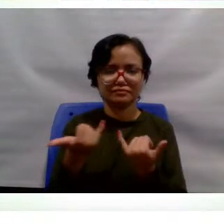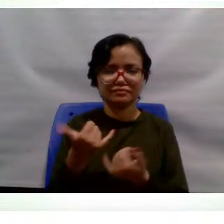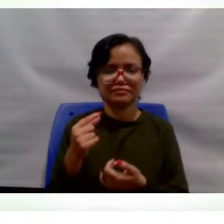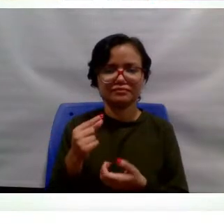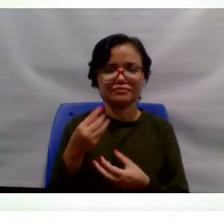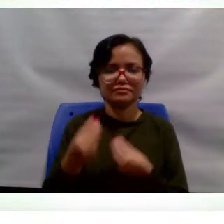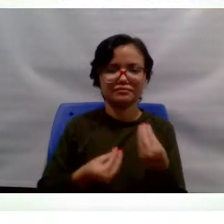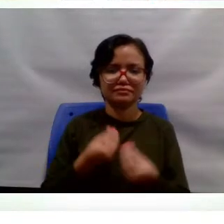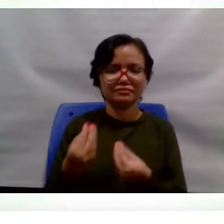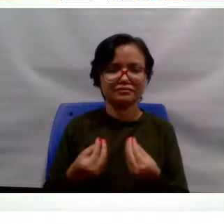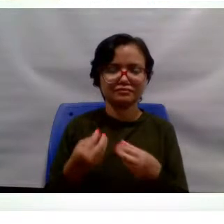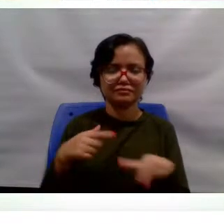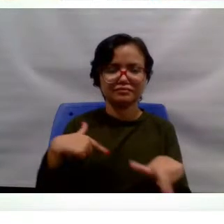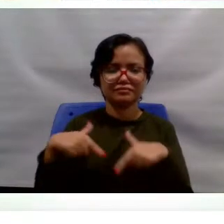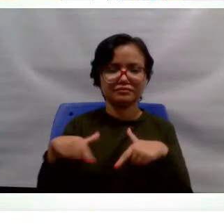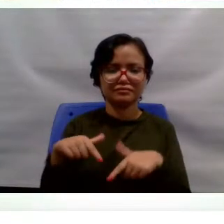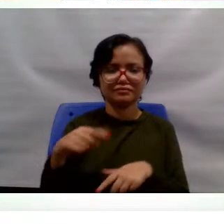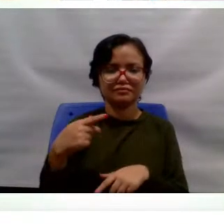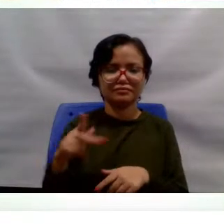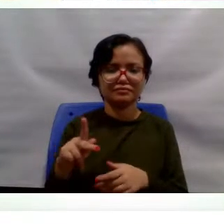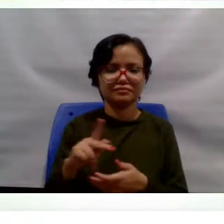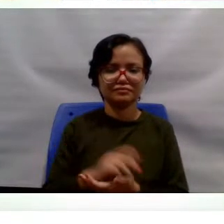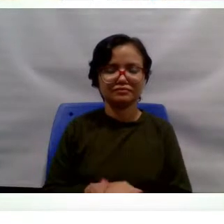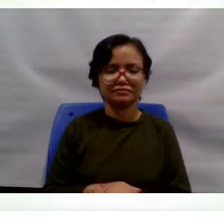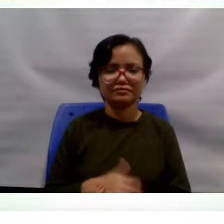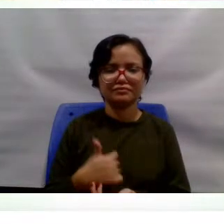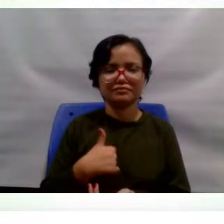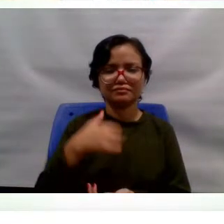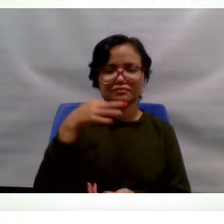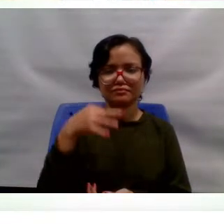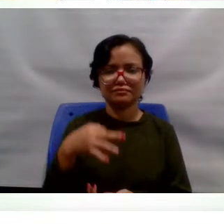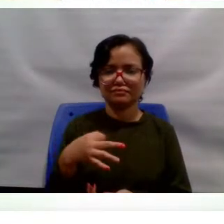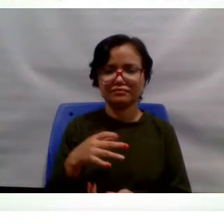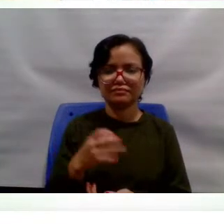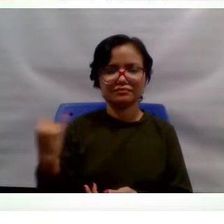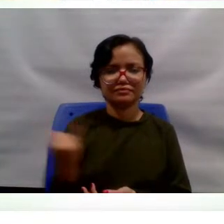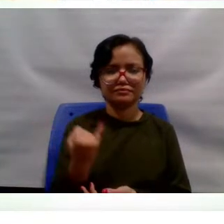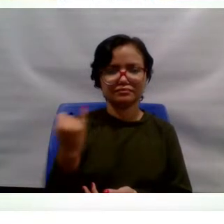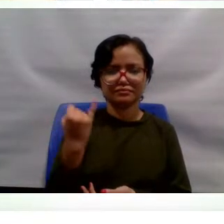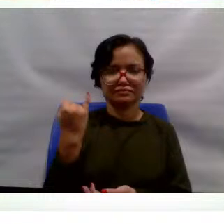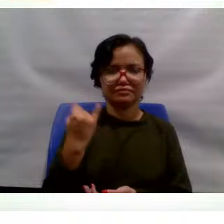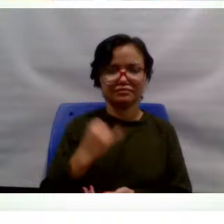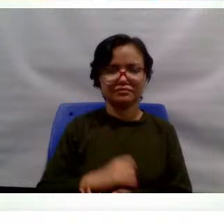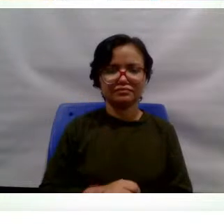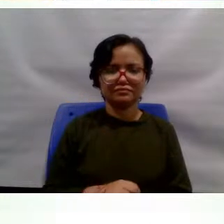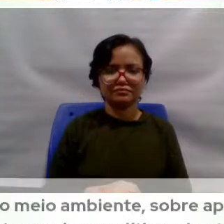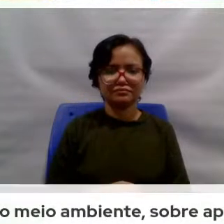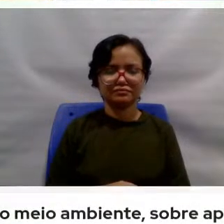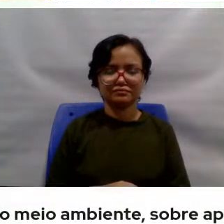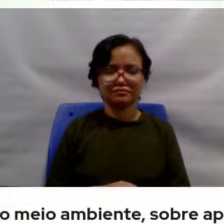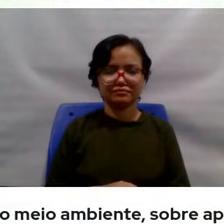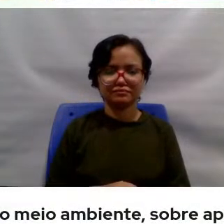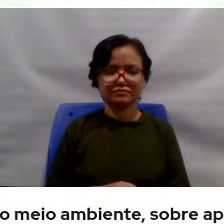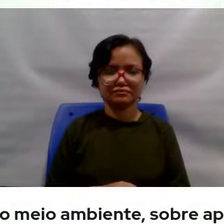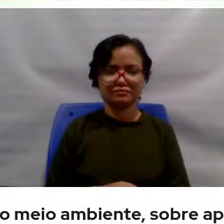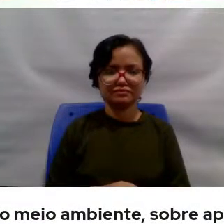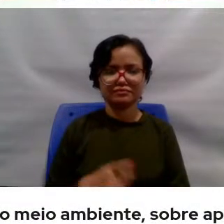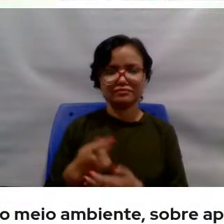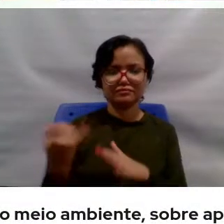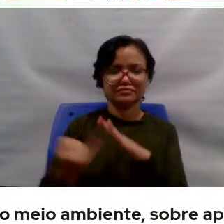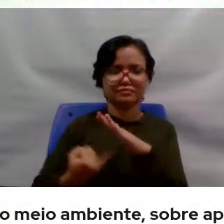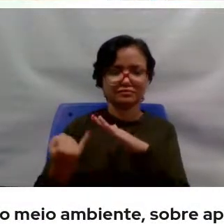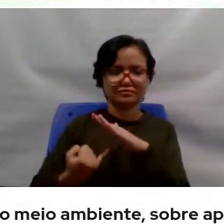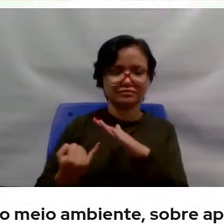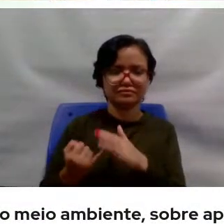tem sido o trabalho da senhora e eu tenho certeza que é de suma importância para essa institucionalização